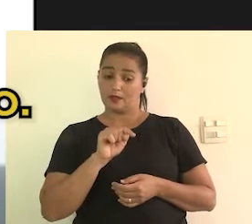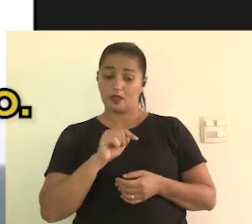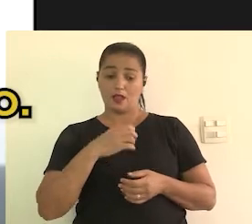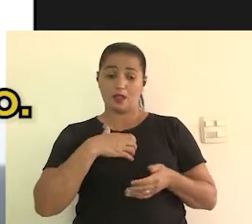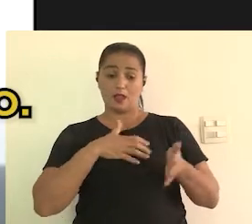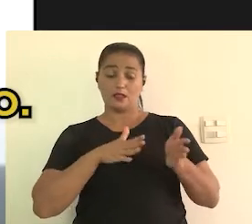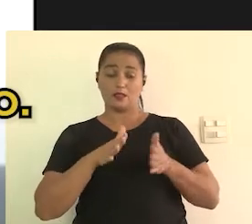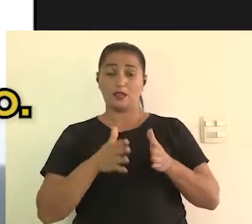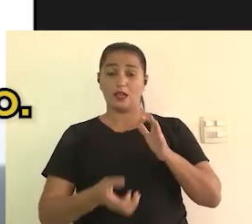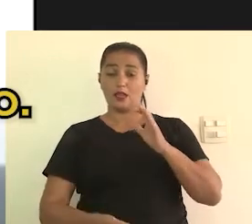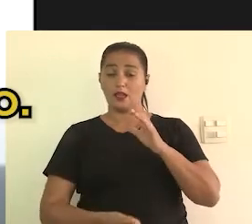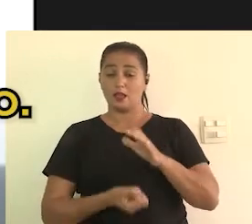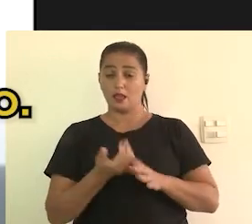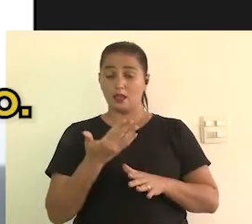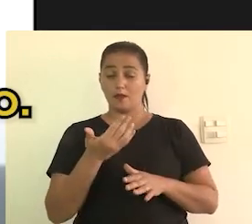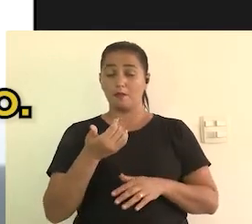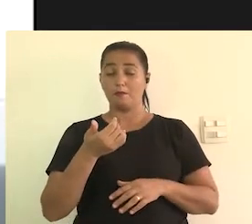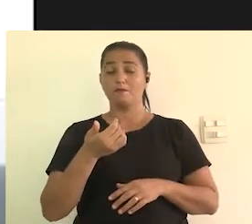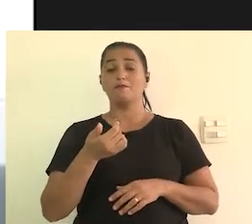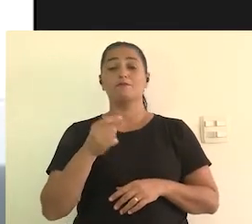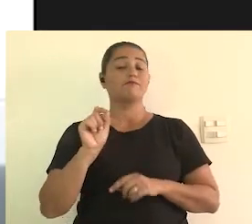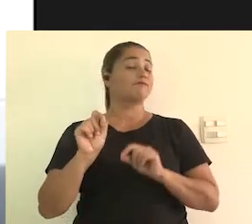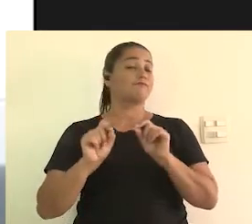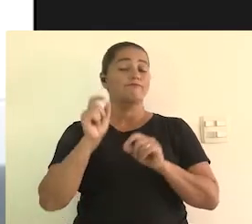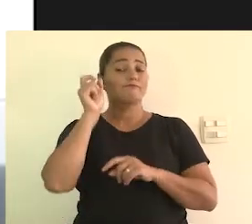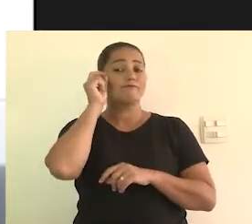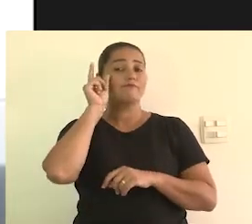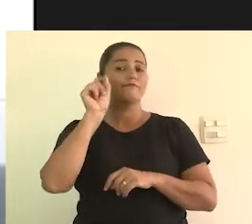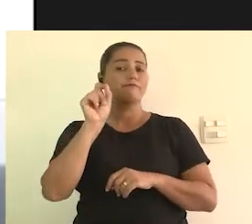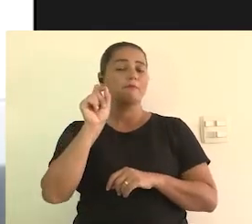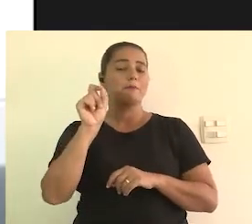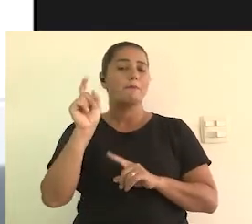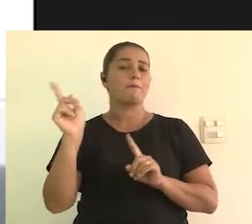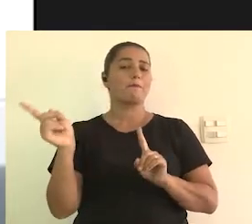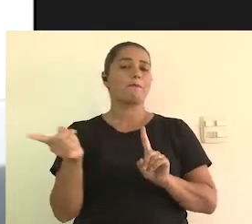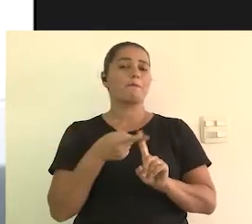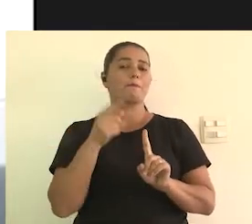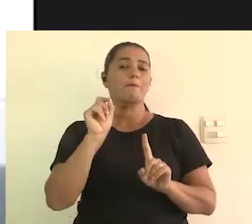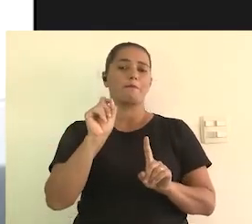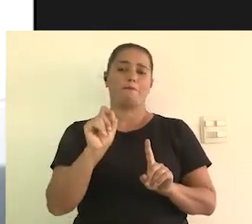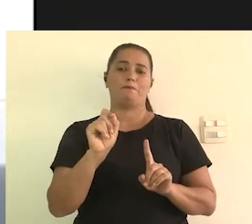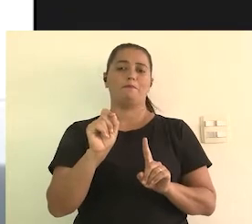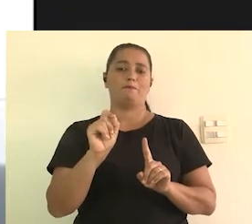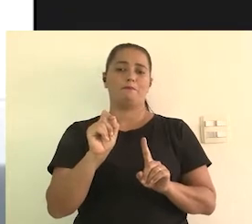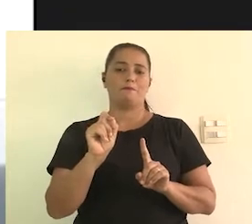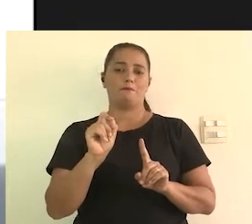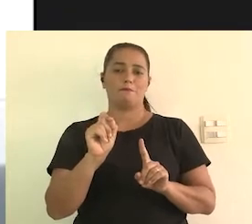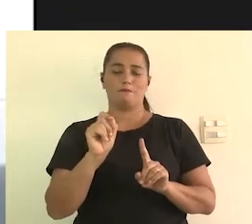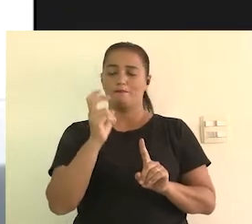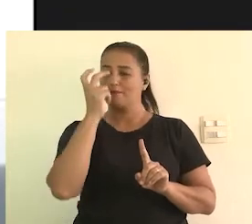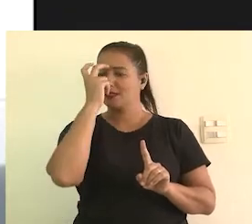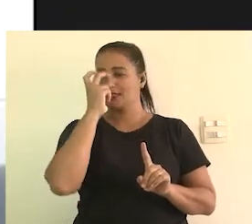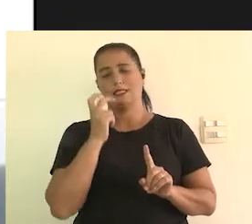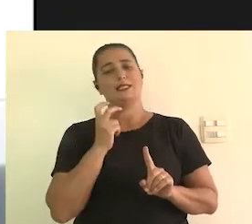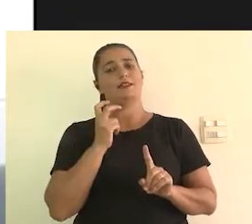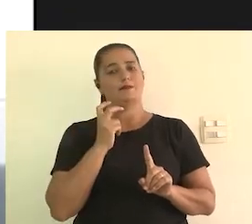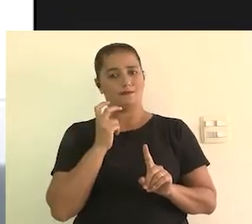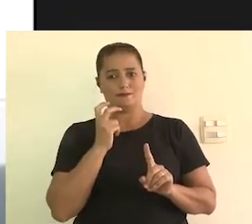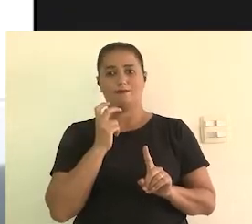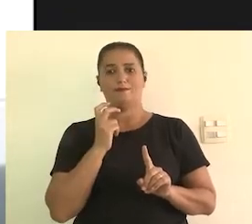que se chama audiodescrição. E esse recurso, quando ele foi inventado, ele foi pensado